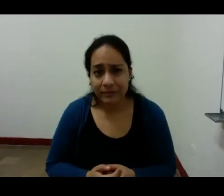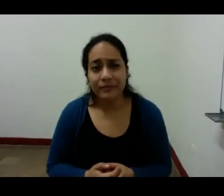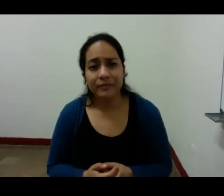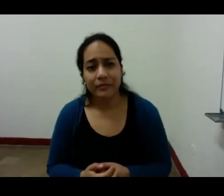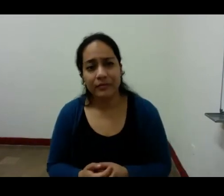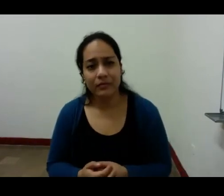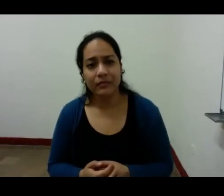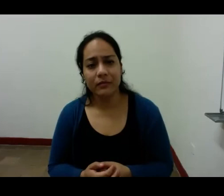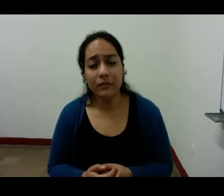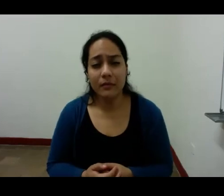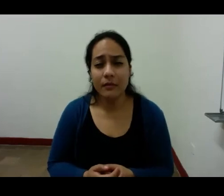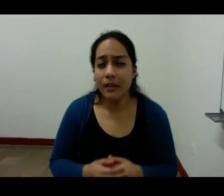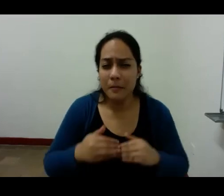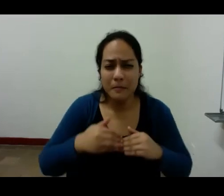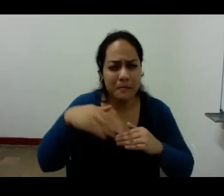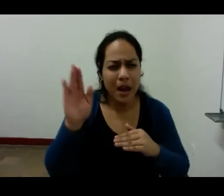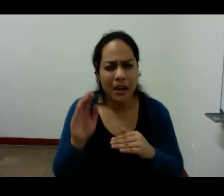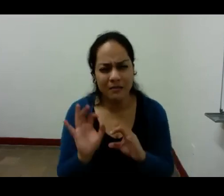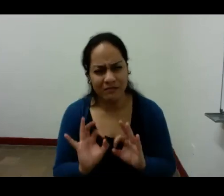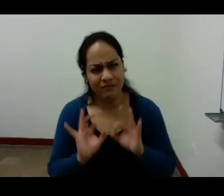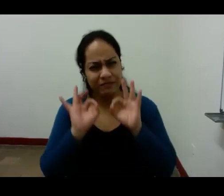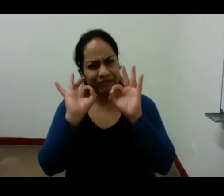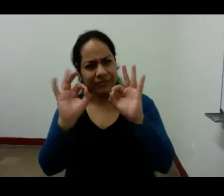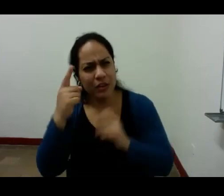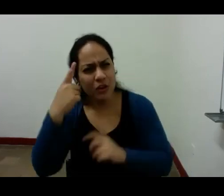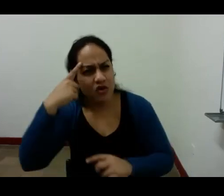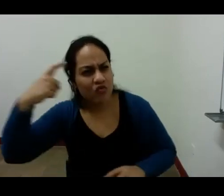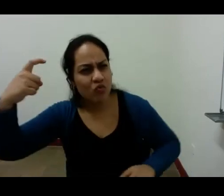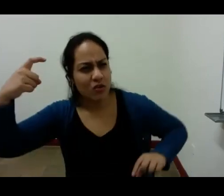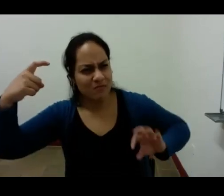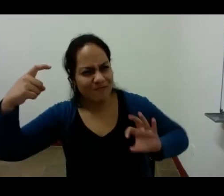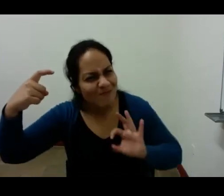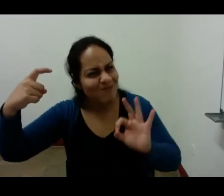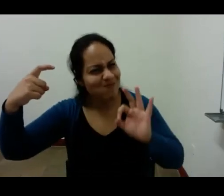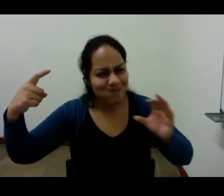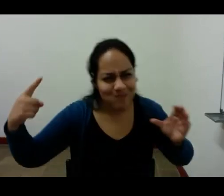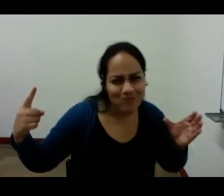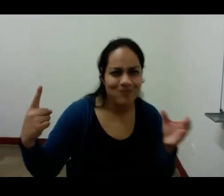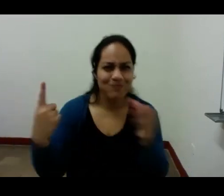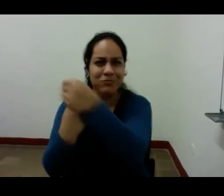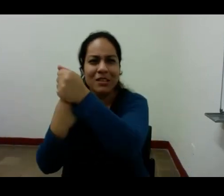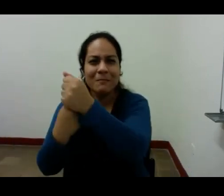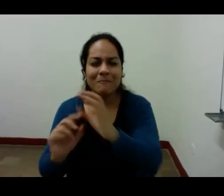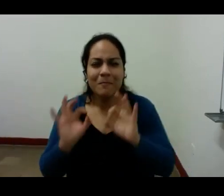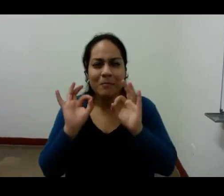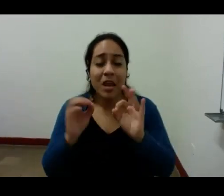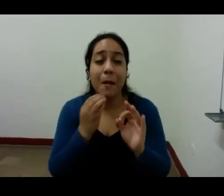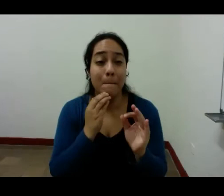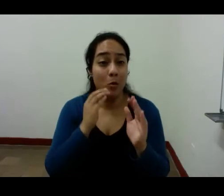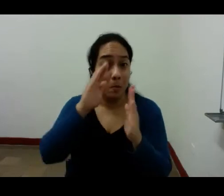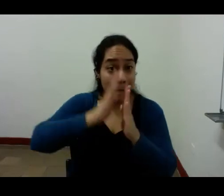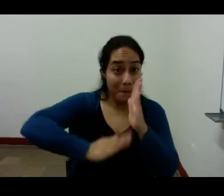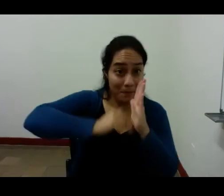el más alto grado del sueño es cuando creado un cuadro con personajes